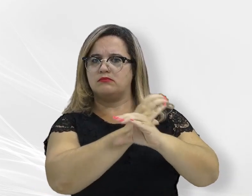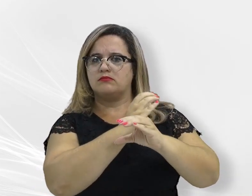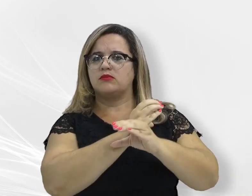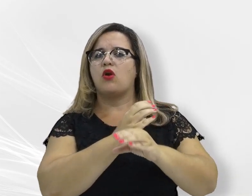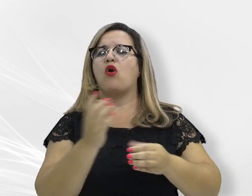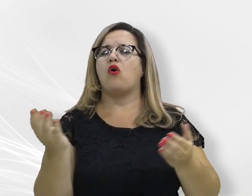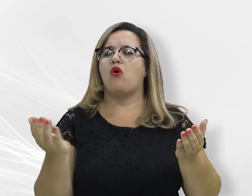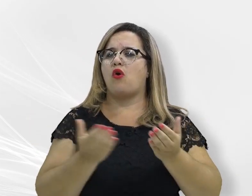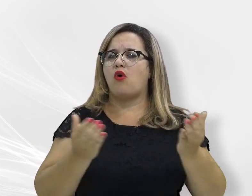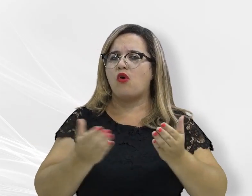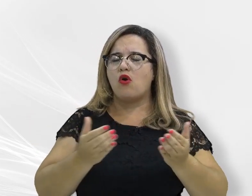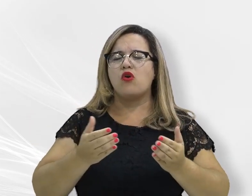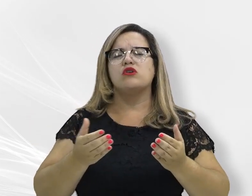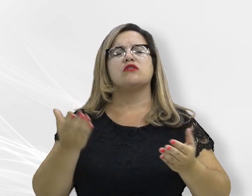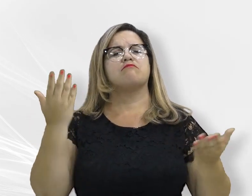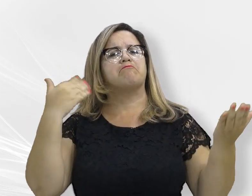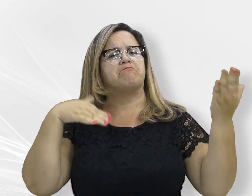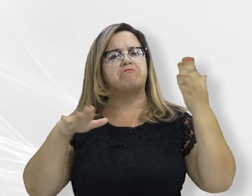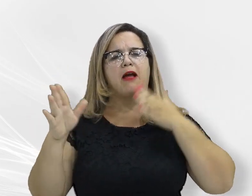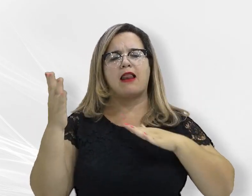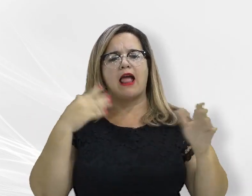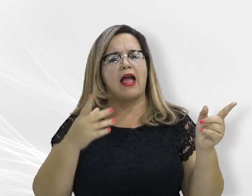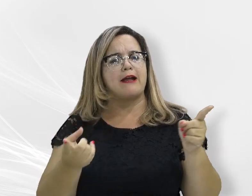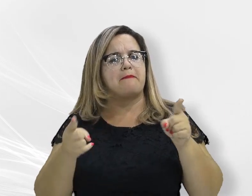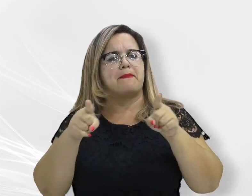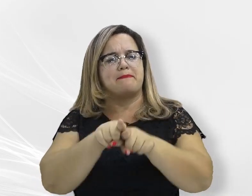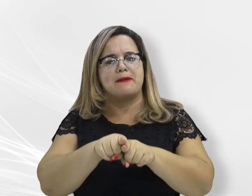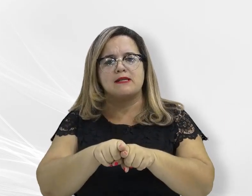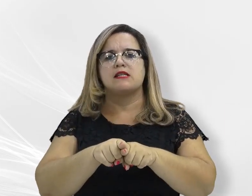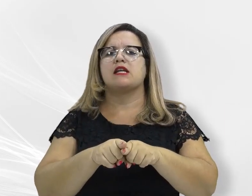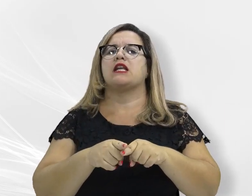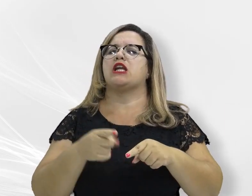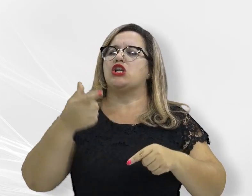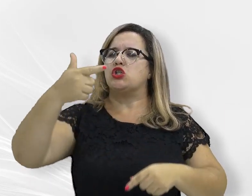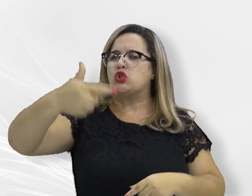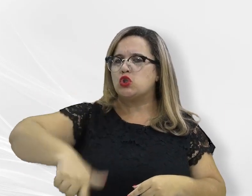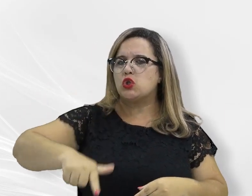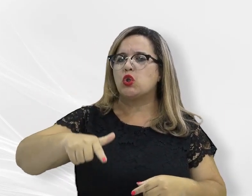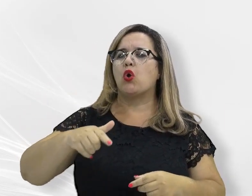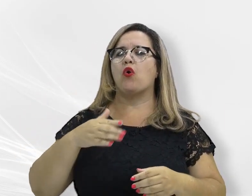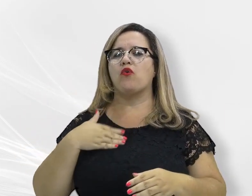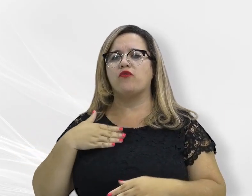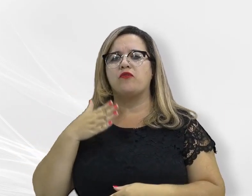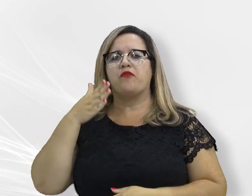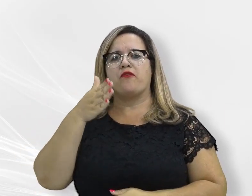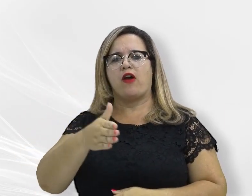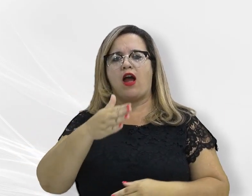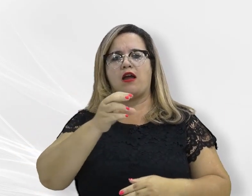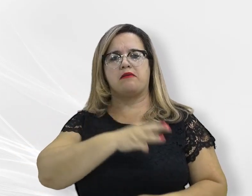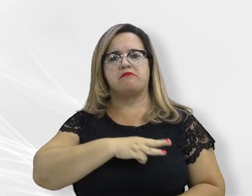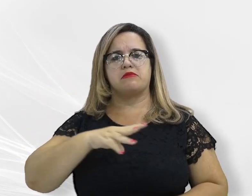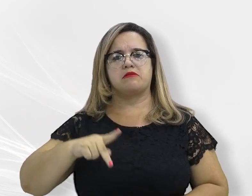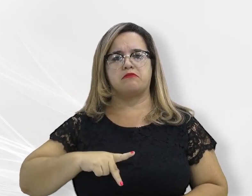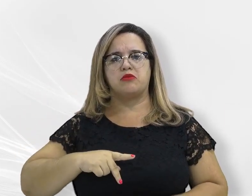peculiar essa parceria que se estende, de ter sido recebida mais uma vez na sede do Ministério Público e agora de forma